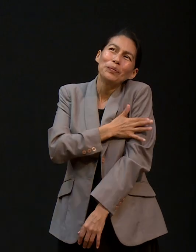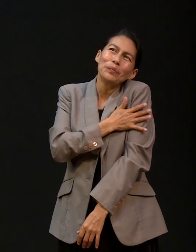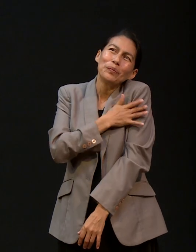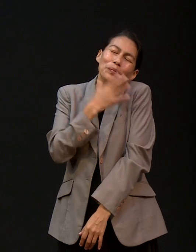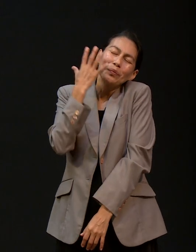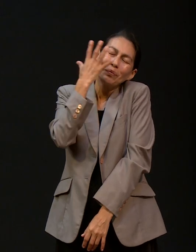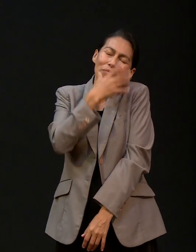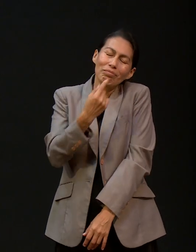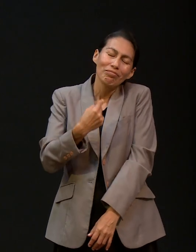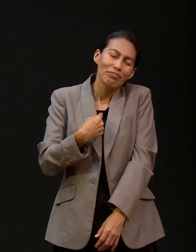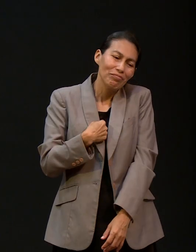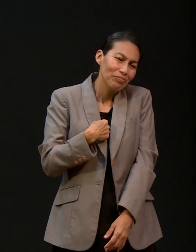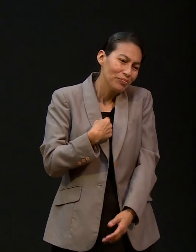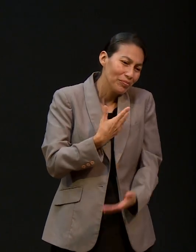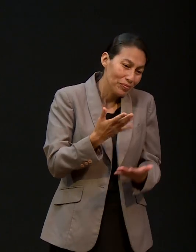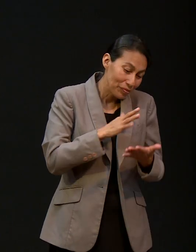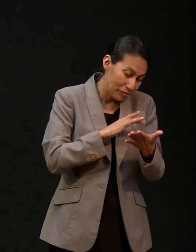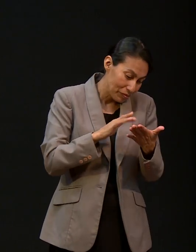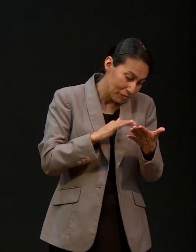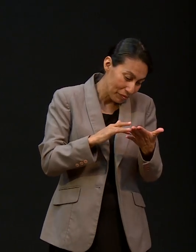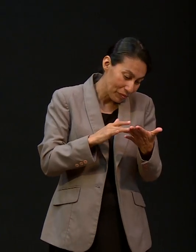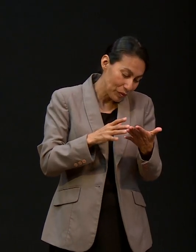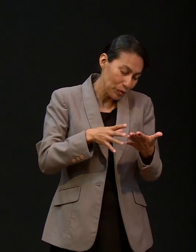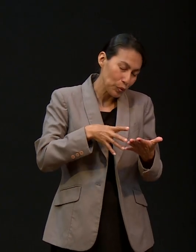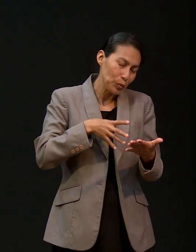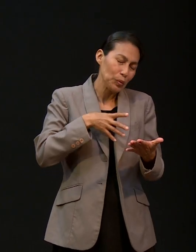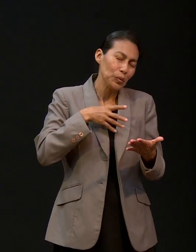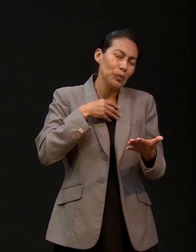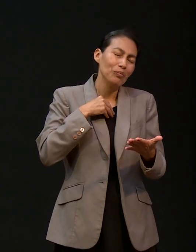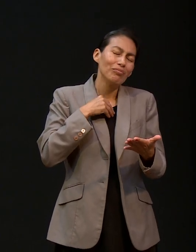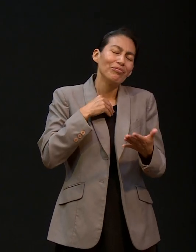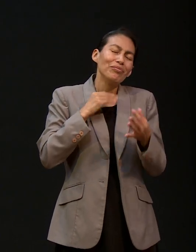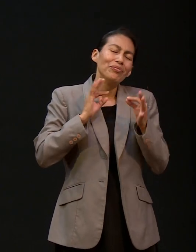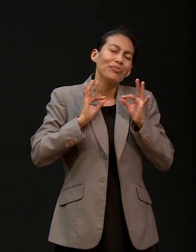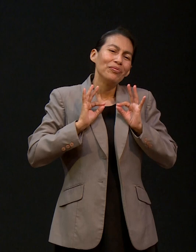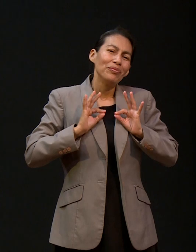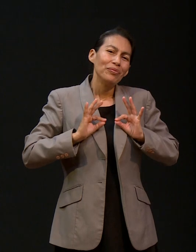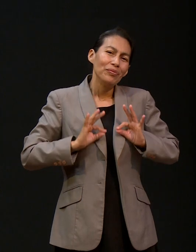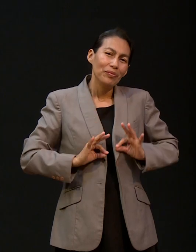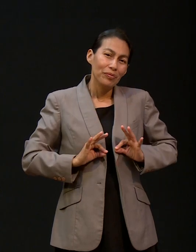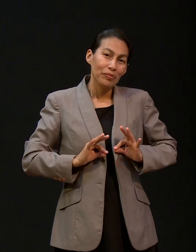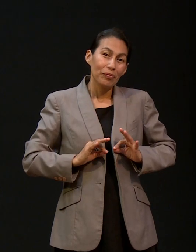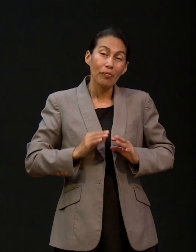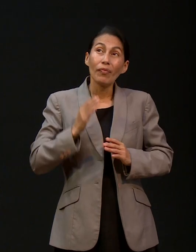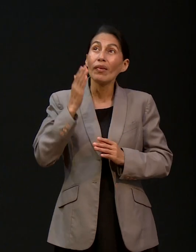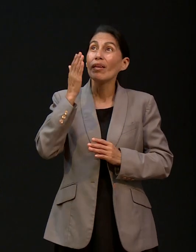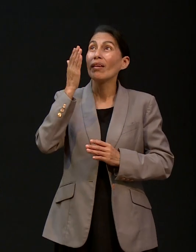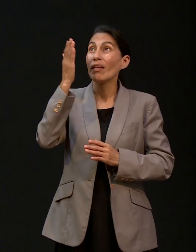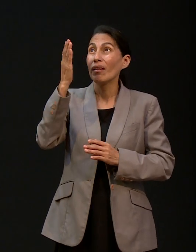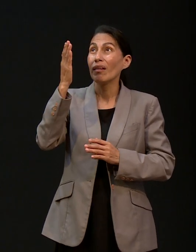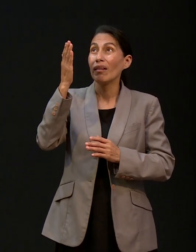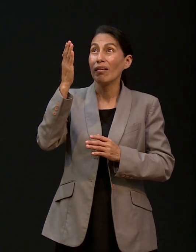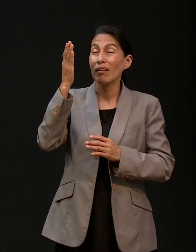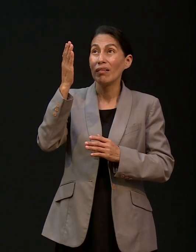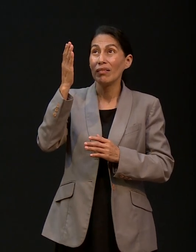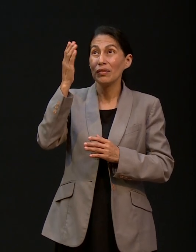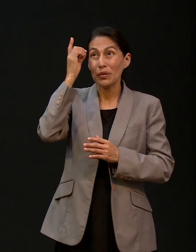a sus hijos que están dispuestos a hablarle a clamarle a él y él responde nuestras